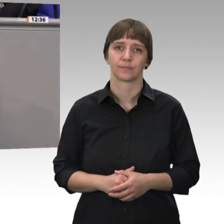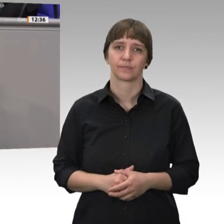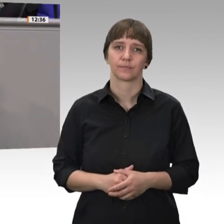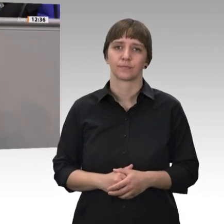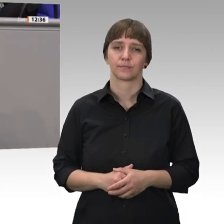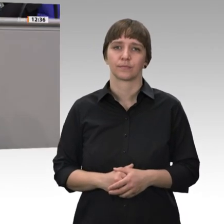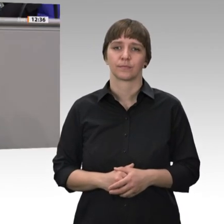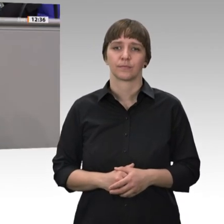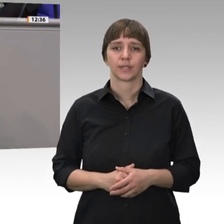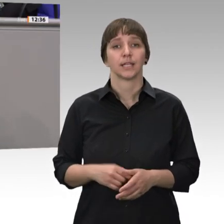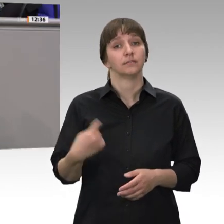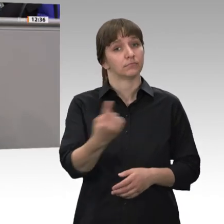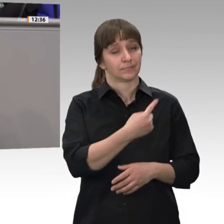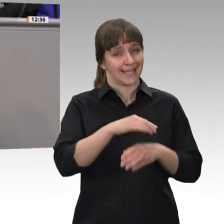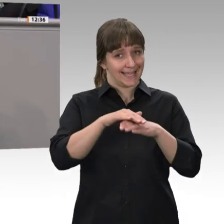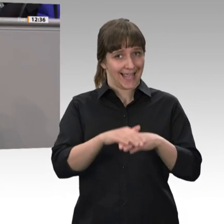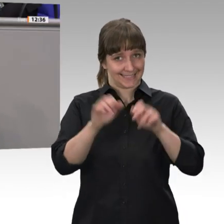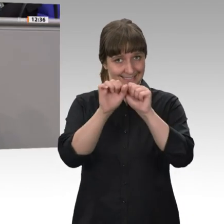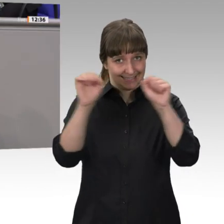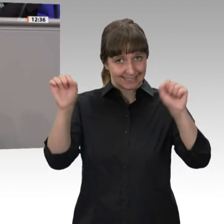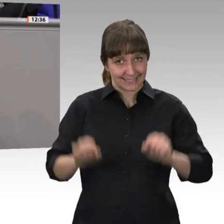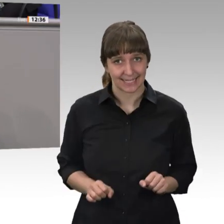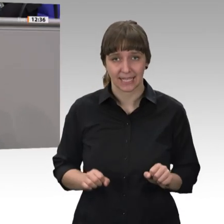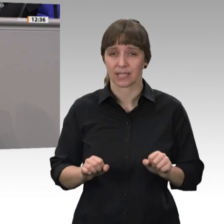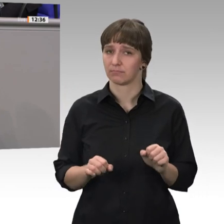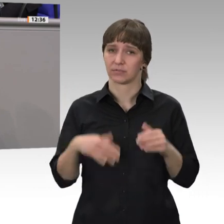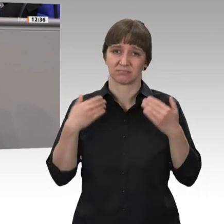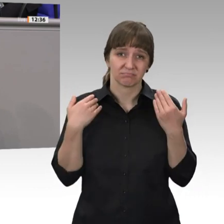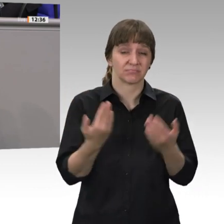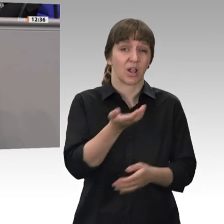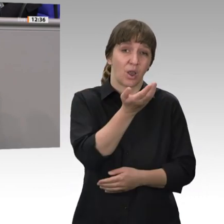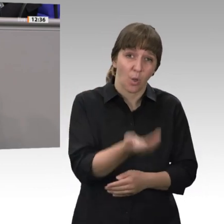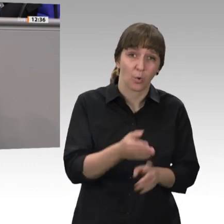Unser Rentensystem ist lohn- und beitragsbezogen. Das heißt,